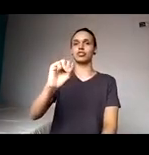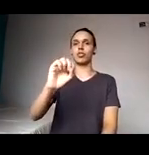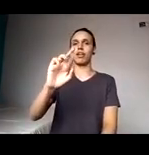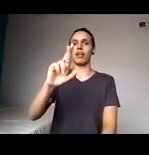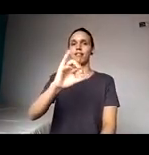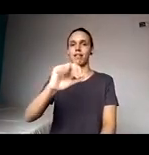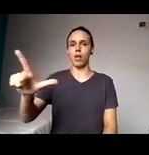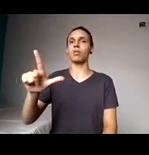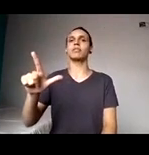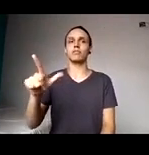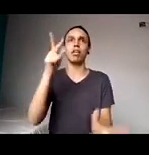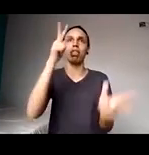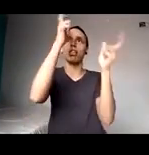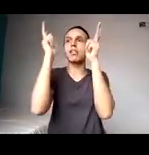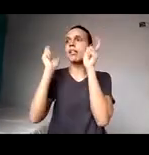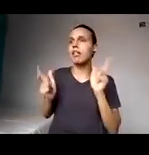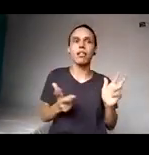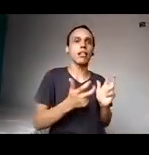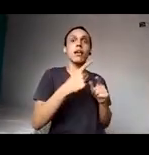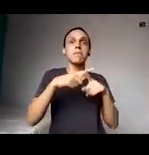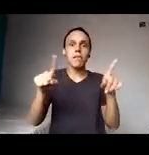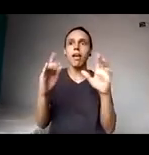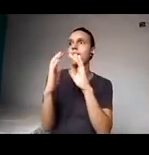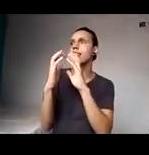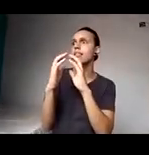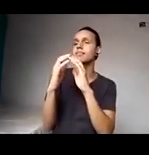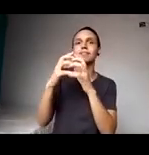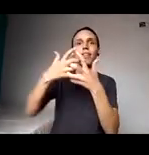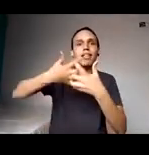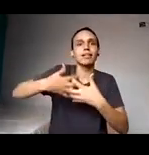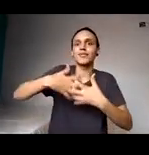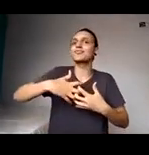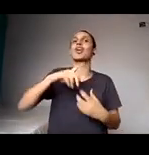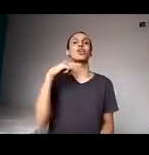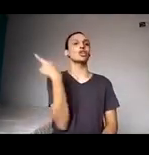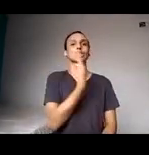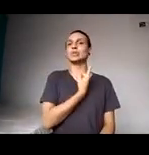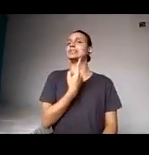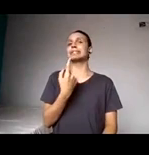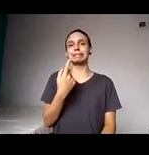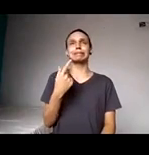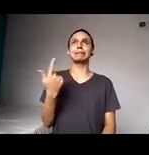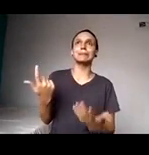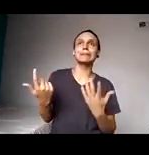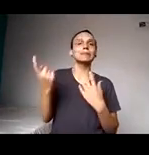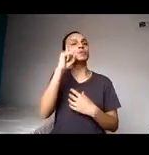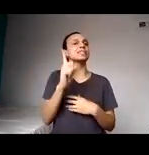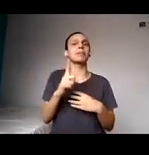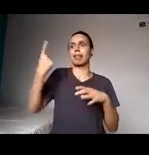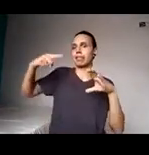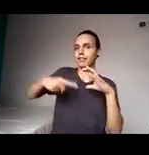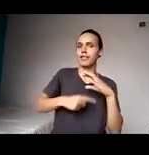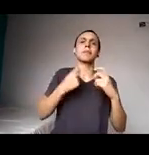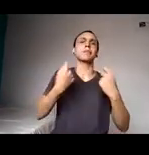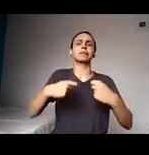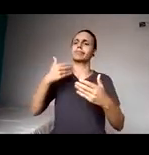uma caixinha de mistérios para nós, né? Nós ainda precisamos aí de mais evidências científicas e acompanhar e